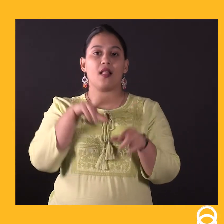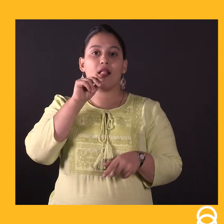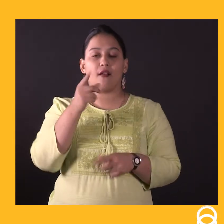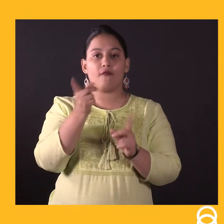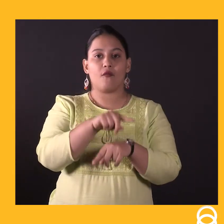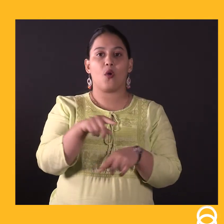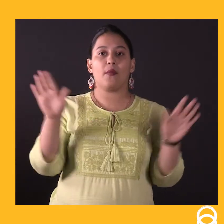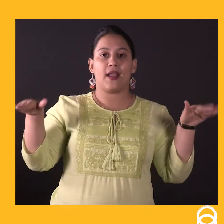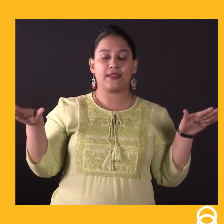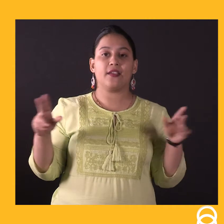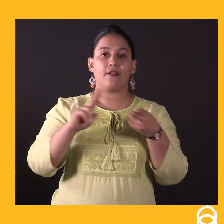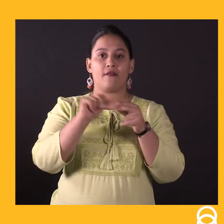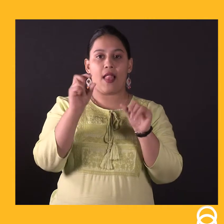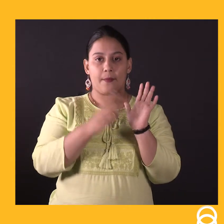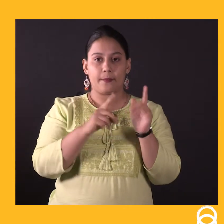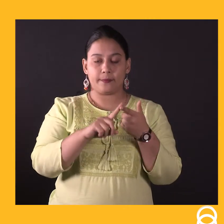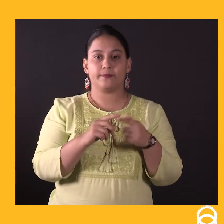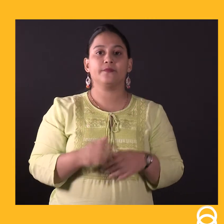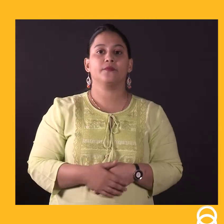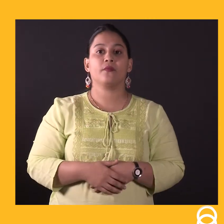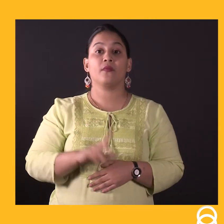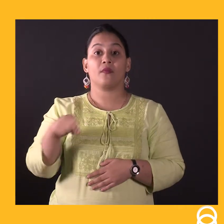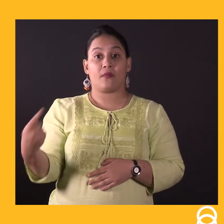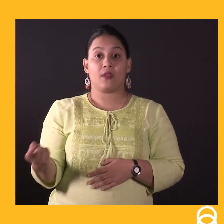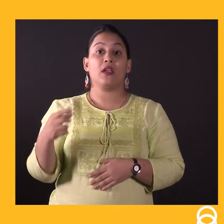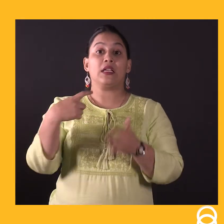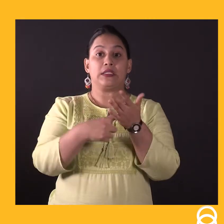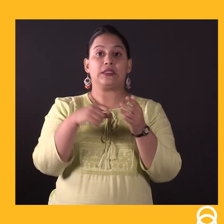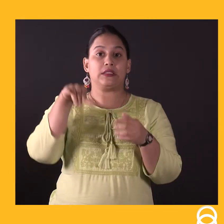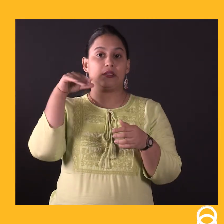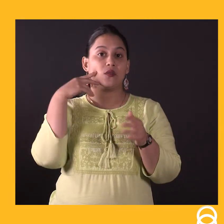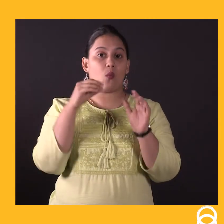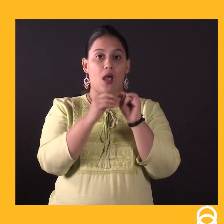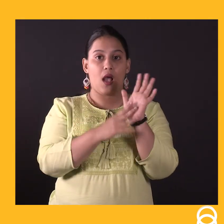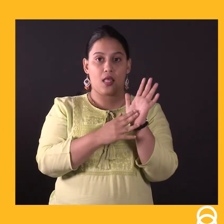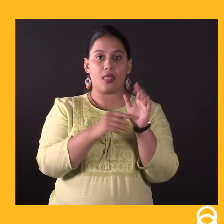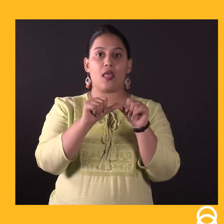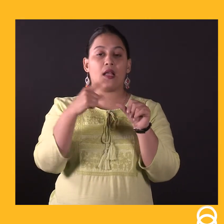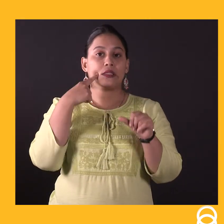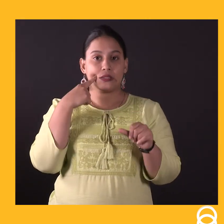Rising Flame, रिज्वान अली फहीम, Lawyer, Latika Roy Foundation.